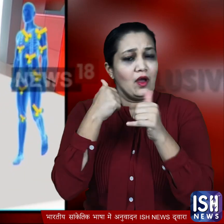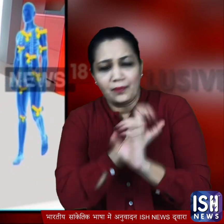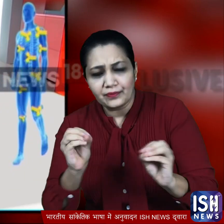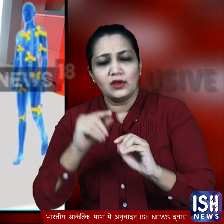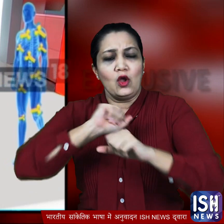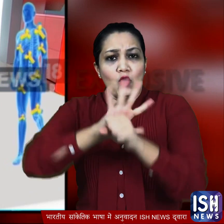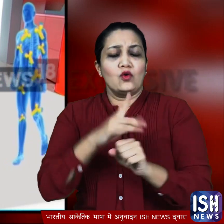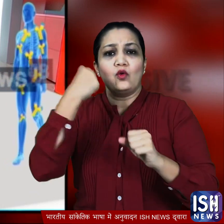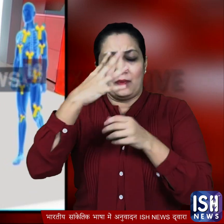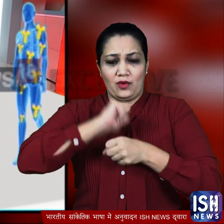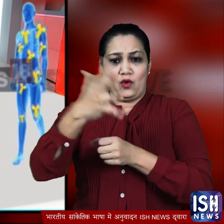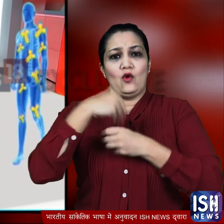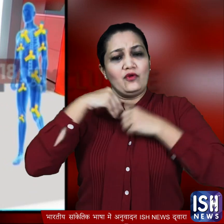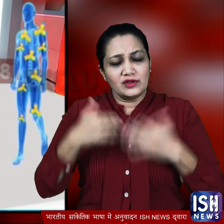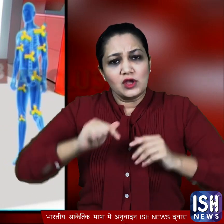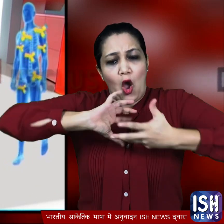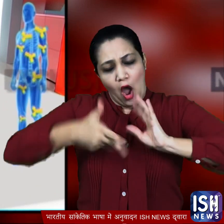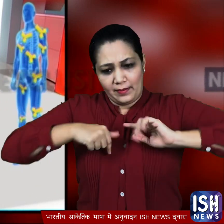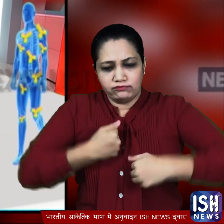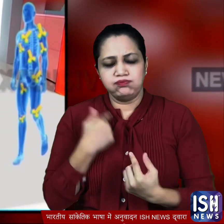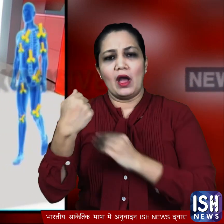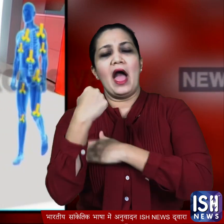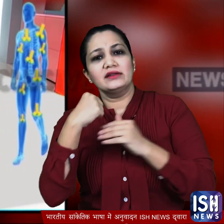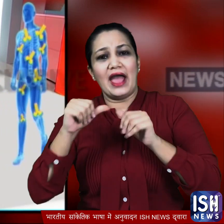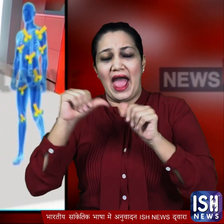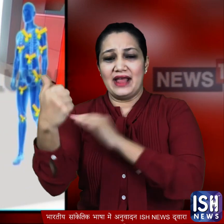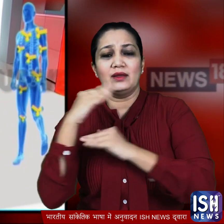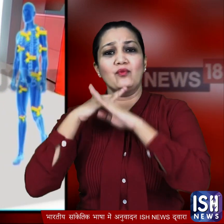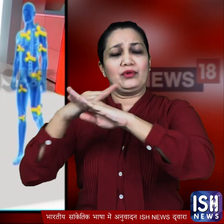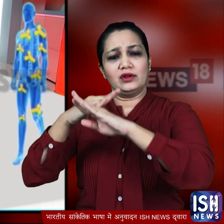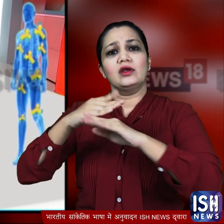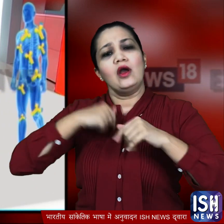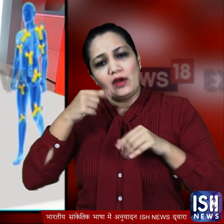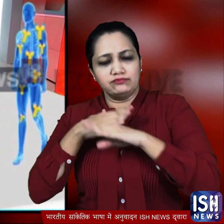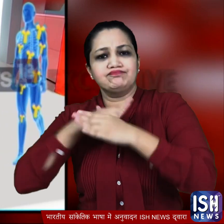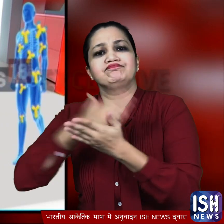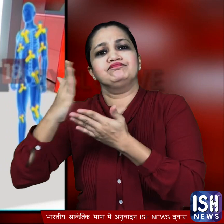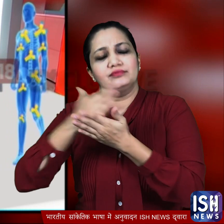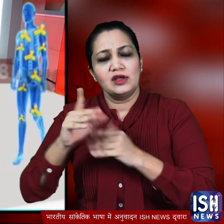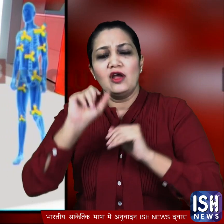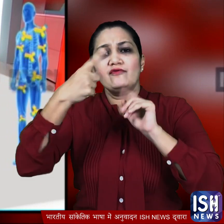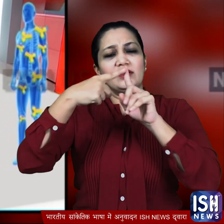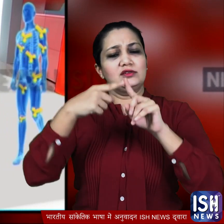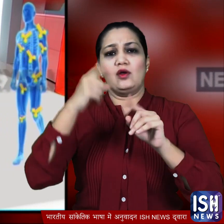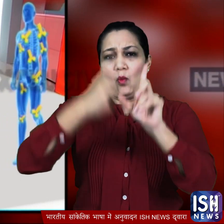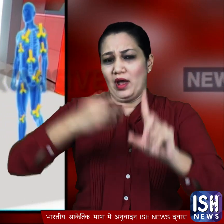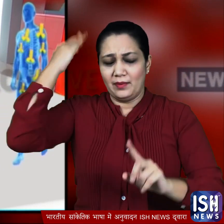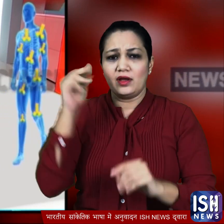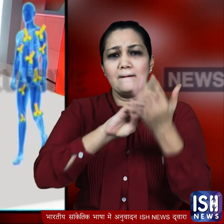से संक्रमित होने पर शरीर खुद एंटिपॉडी बनाता यहीं एंटिपॉडी शरीर में वाइरस से लड़ती पहला सेरो सर्वे पिछले साल मई जून में करा